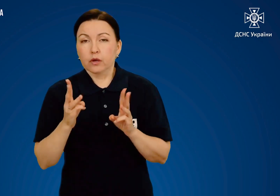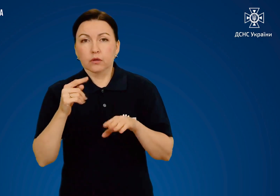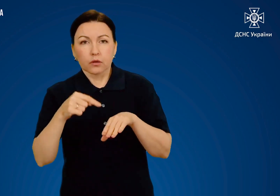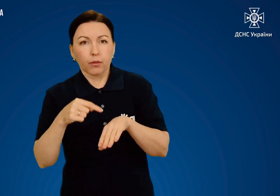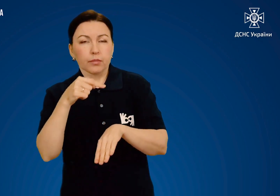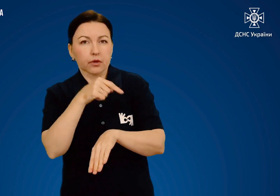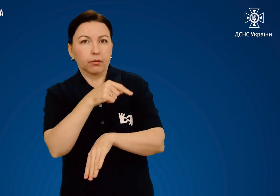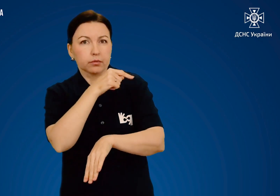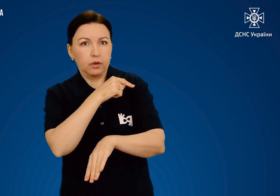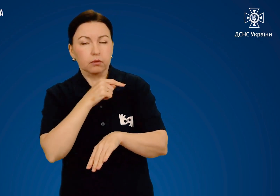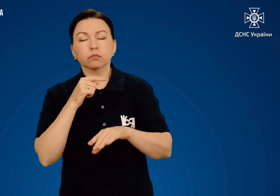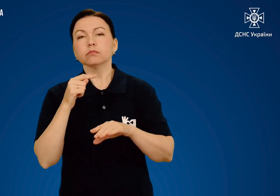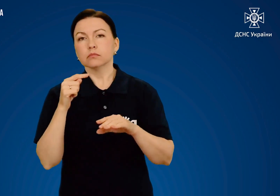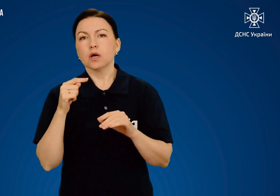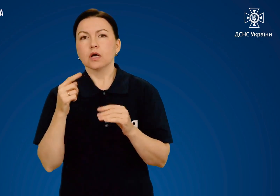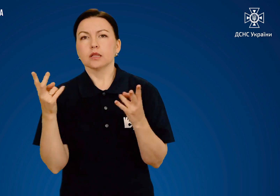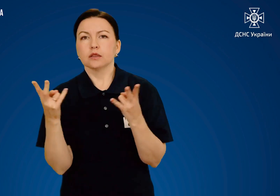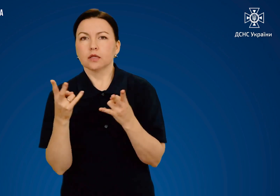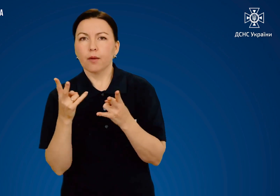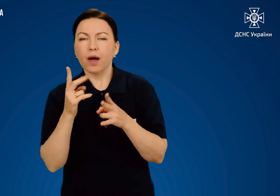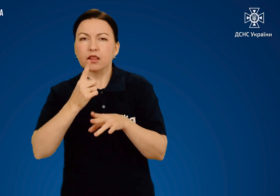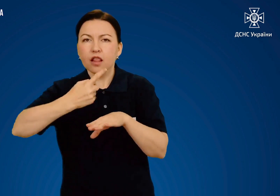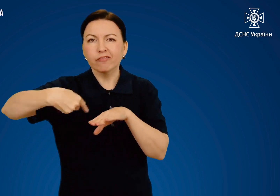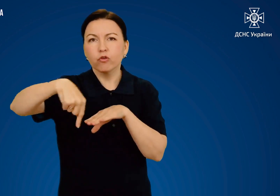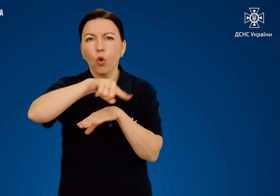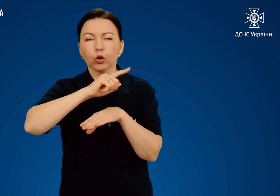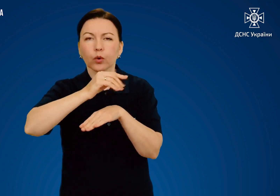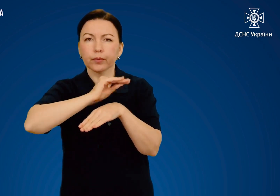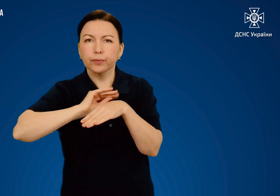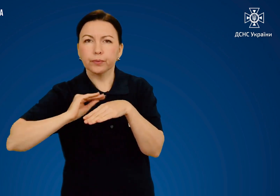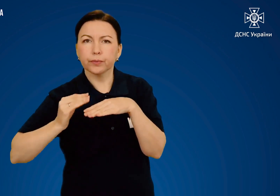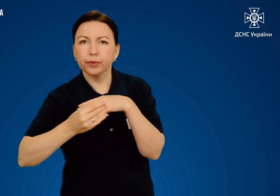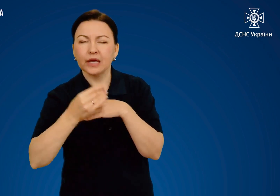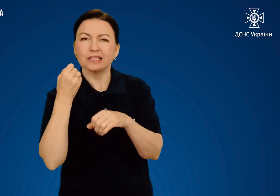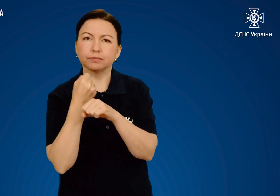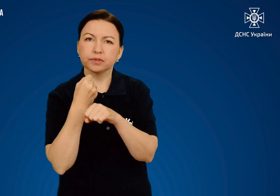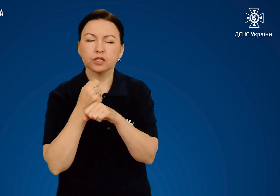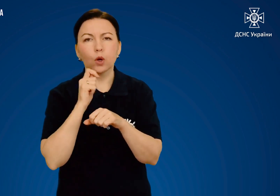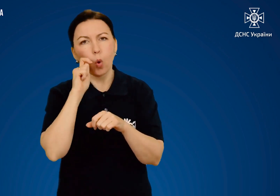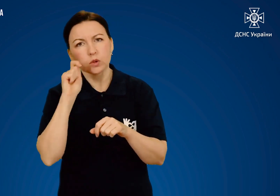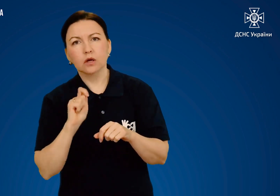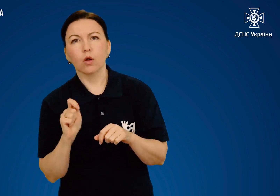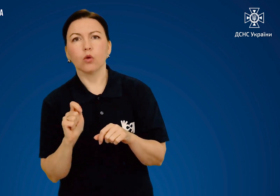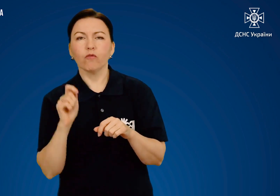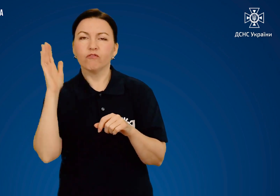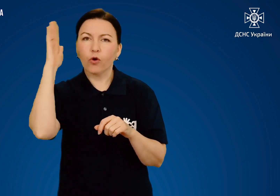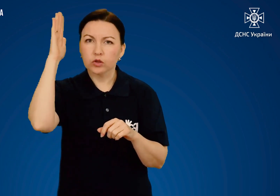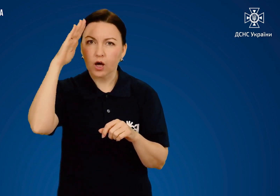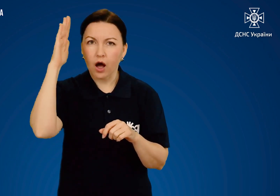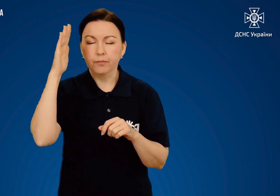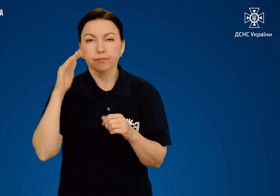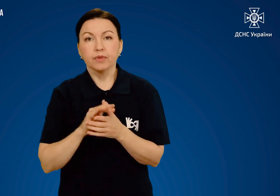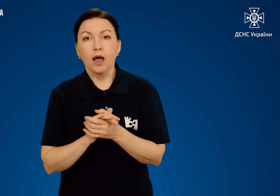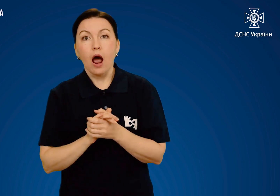частин тіла шкіру навколо опіку необхідно протерти спиртом, одеколоном, водою.